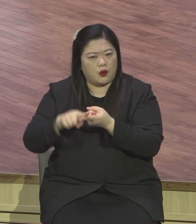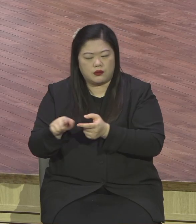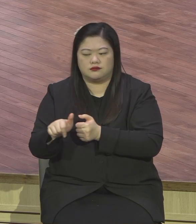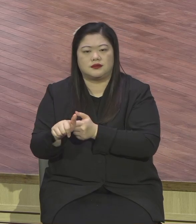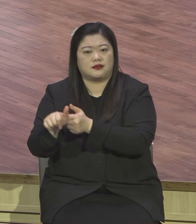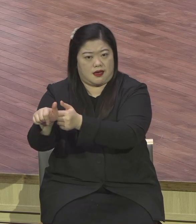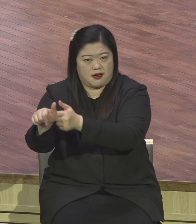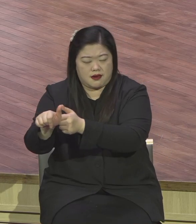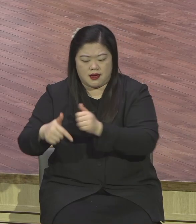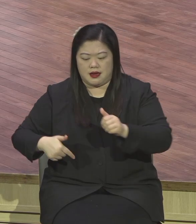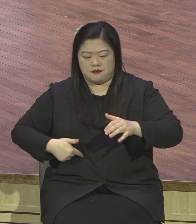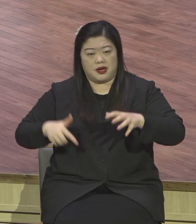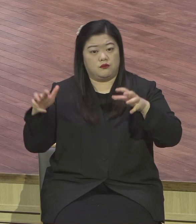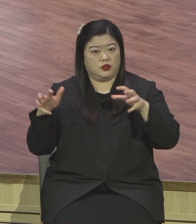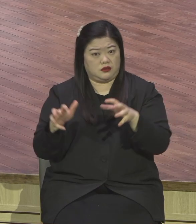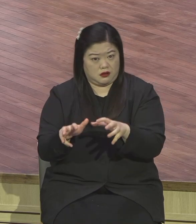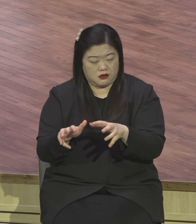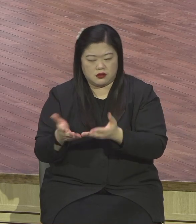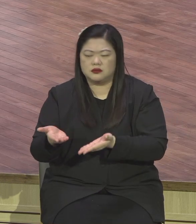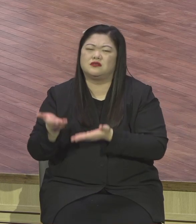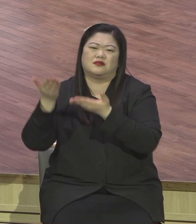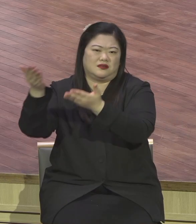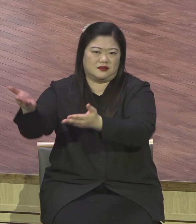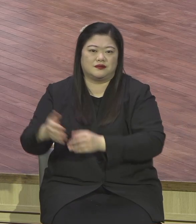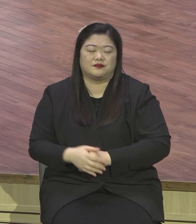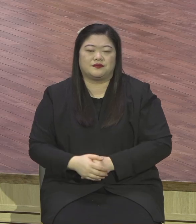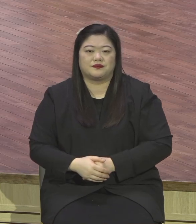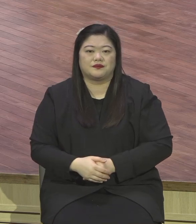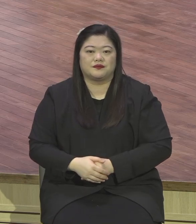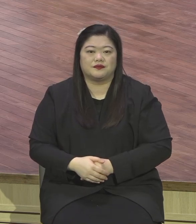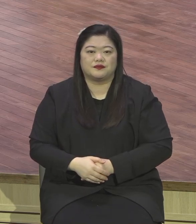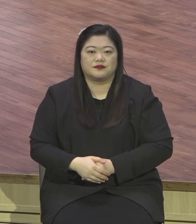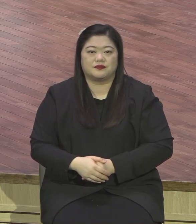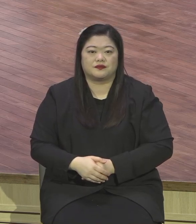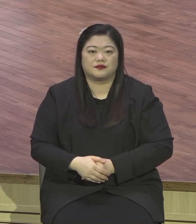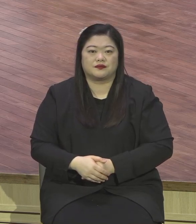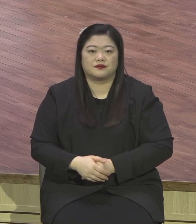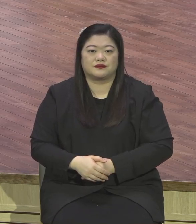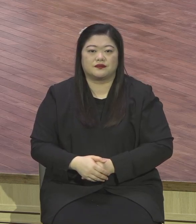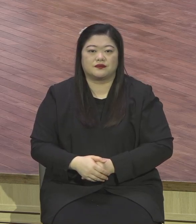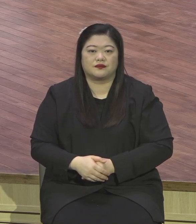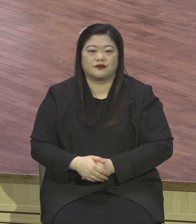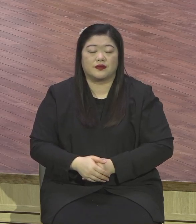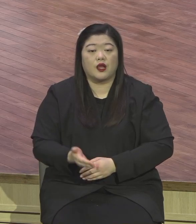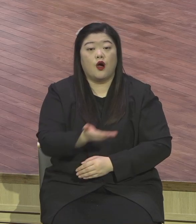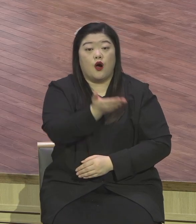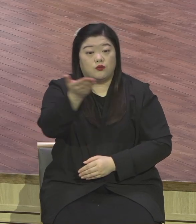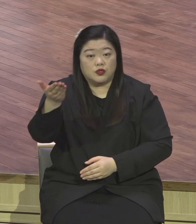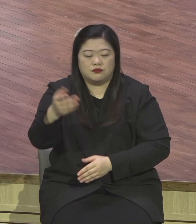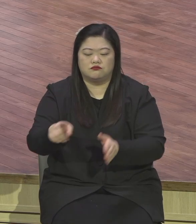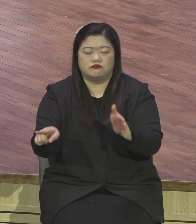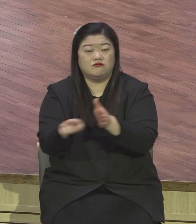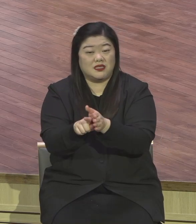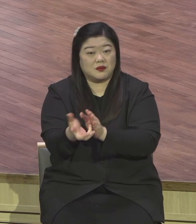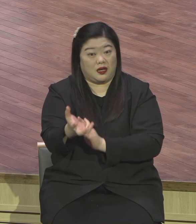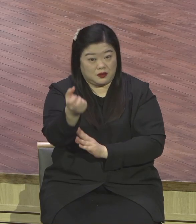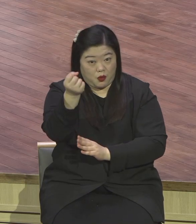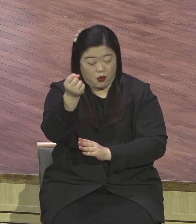원내서리에서 헌신의 자리로 나가면 복음 경제 빛의 경제 회복을 통해서 응답의